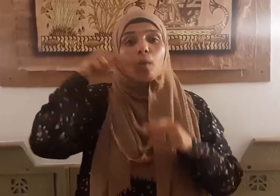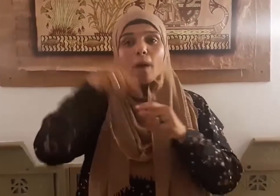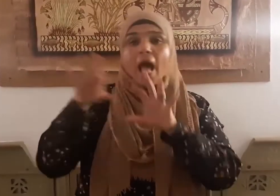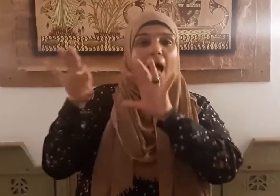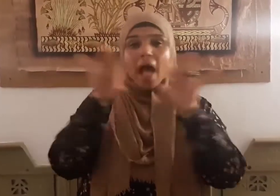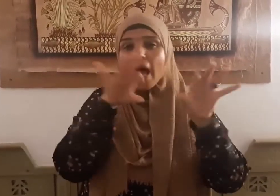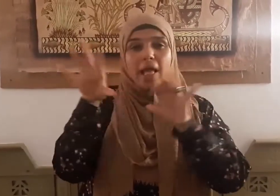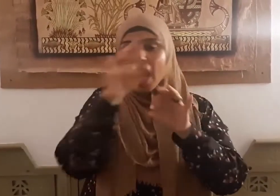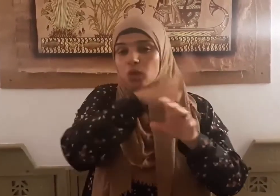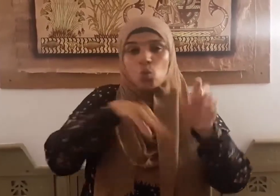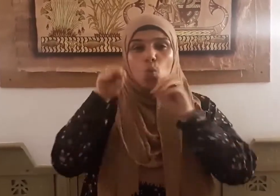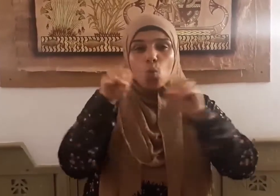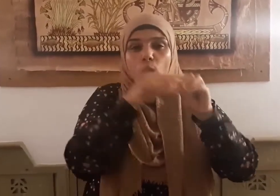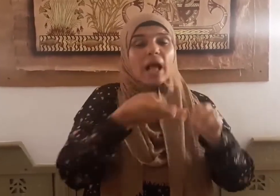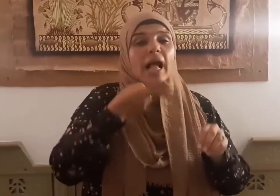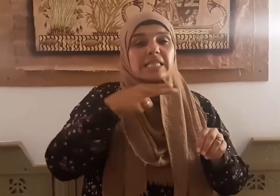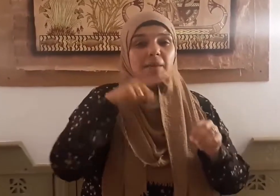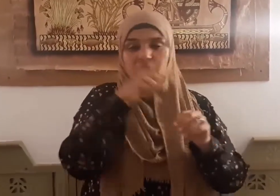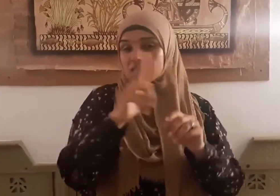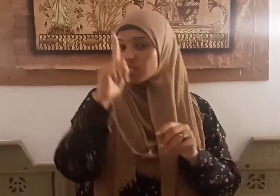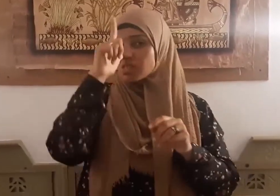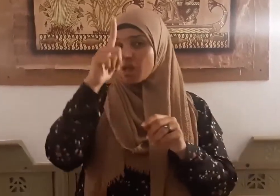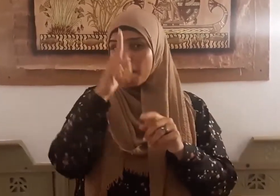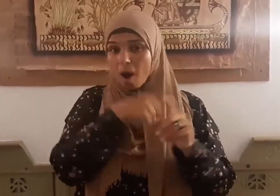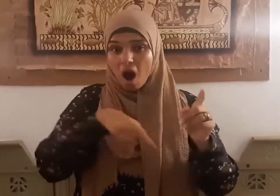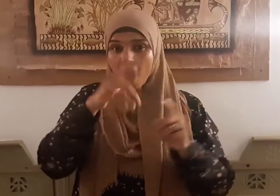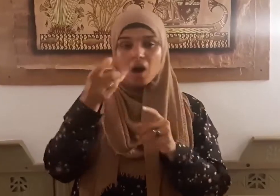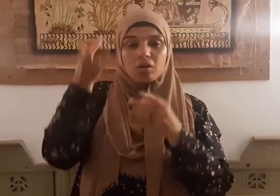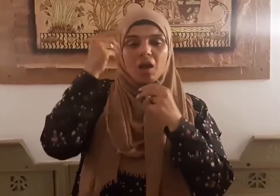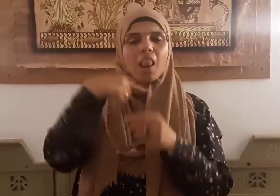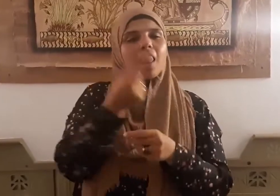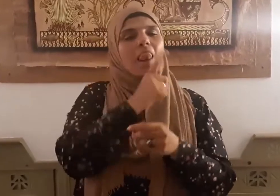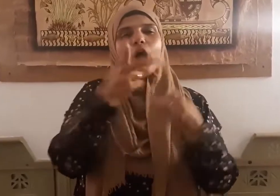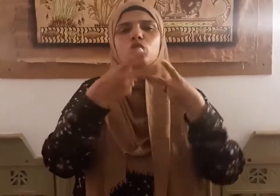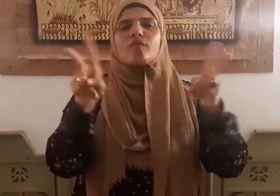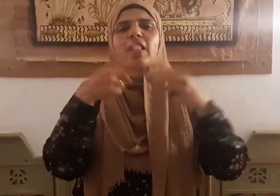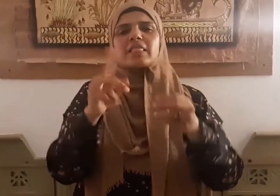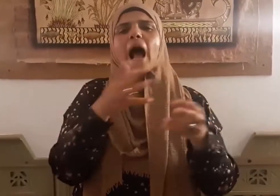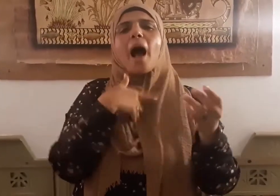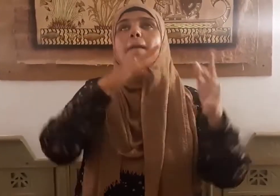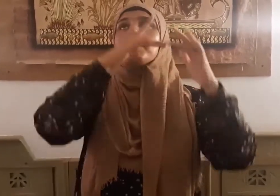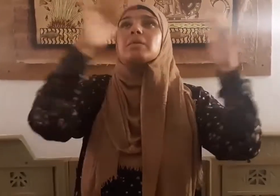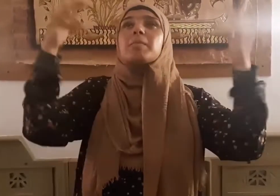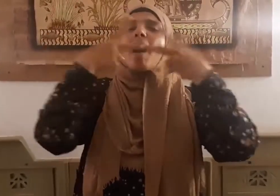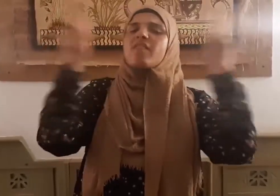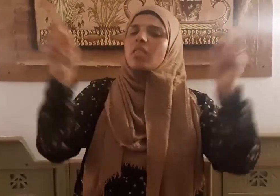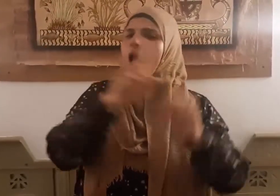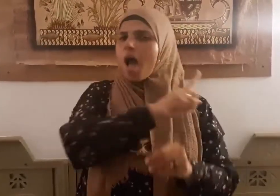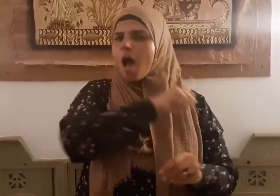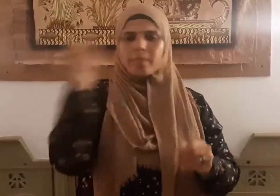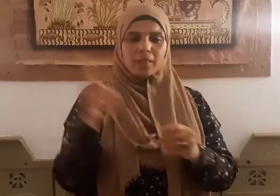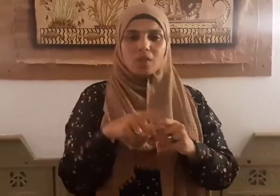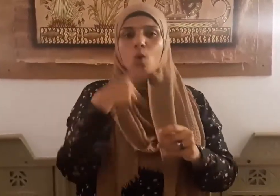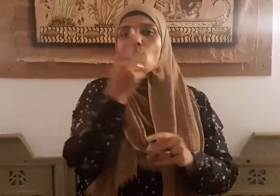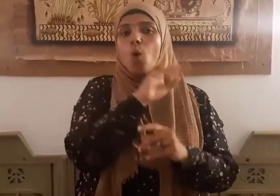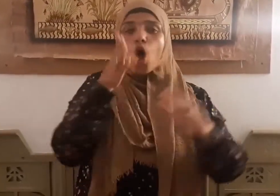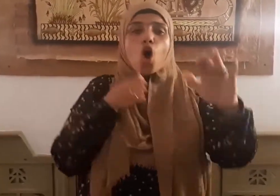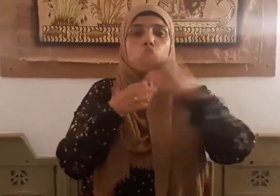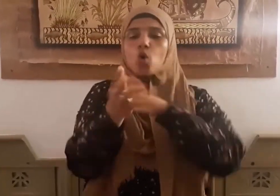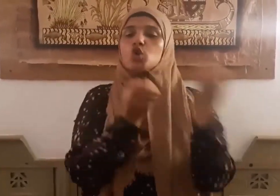واستكبروا عنها لا تفتح لهم أبواب السماء ولا يدخلون الجنة